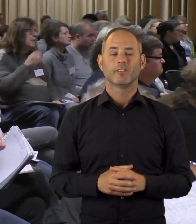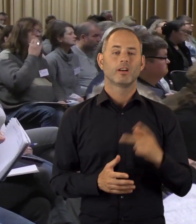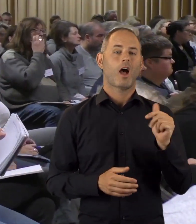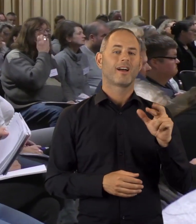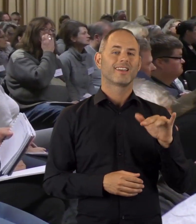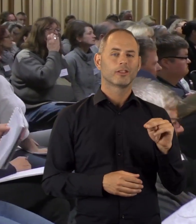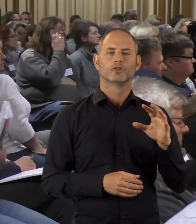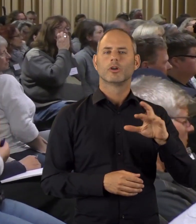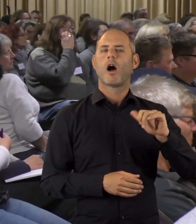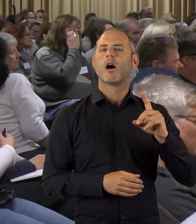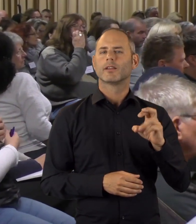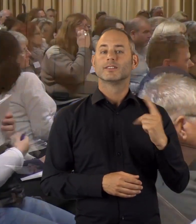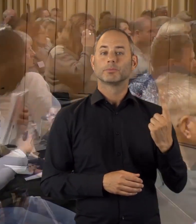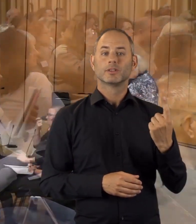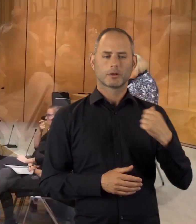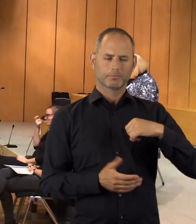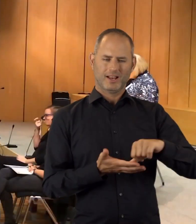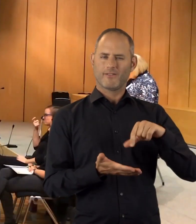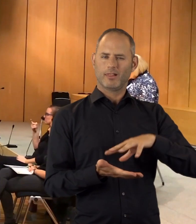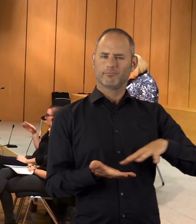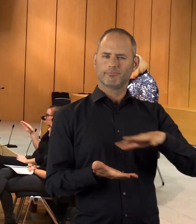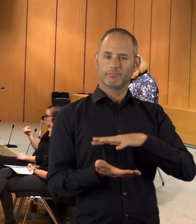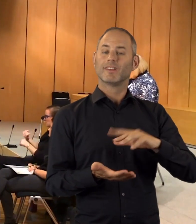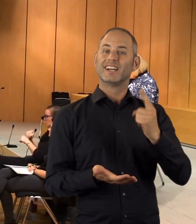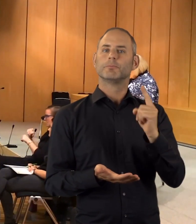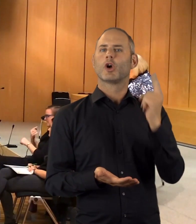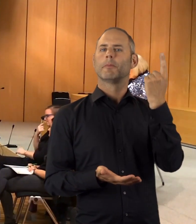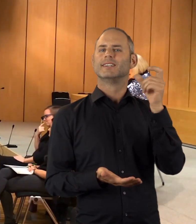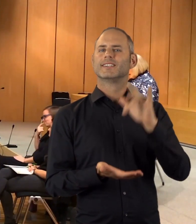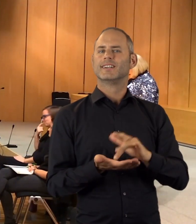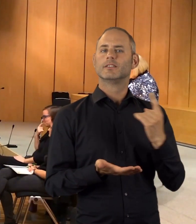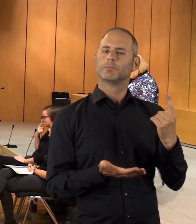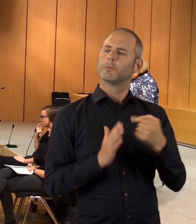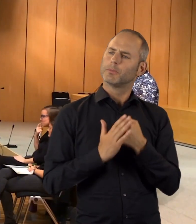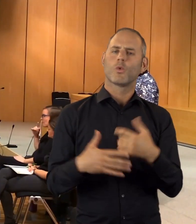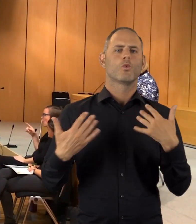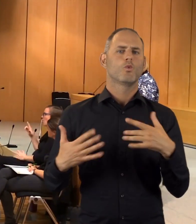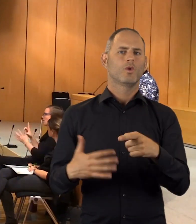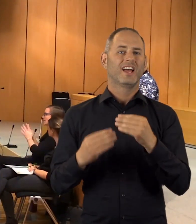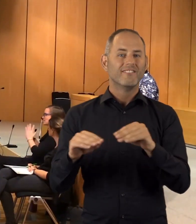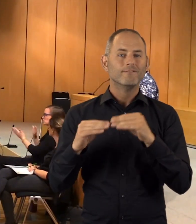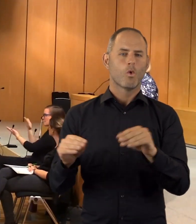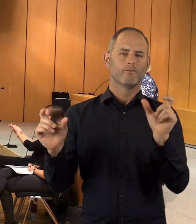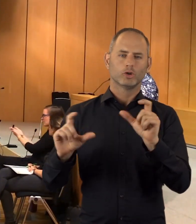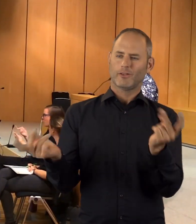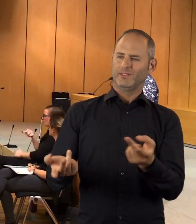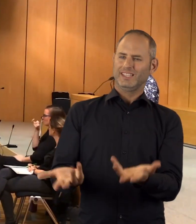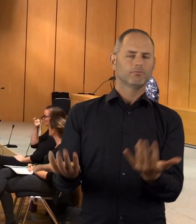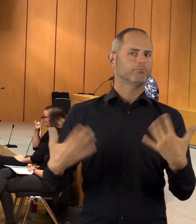Karin Schrader, erste Bürgermeisterin der Stadt Bielefeld, betonte, wie wichtig Informations und Diskussionsveranstaltungen wie diese seien. Sie